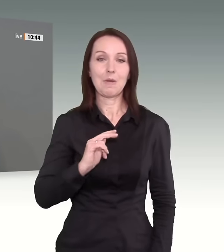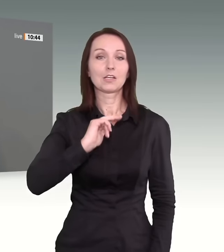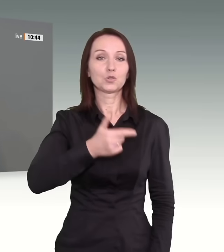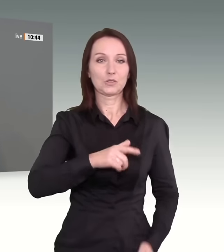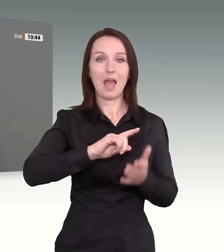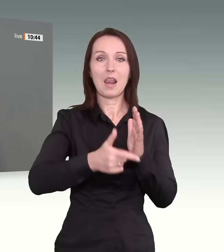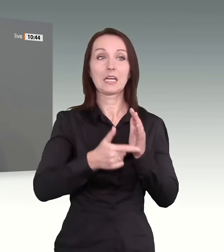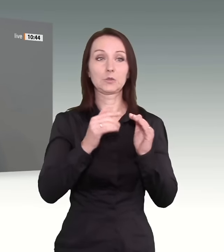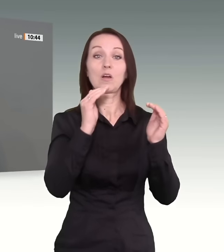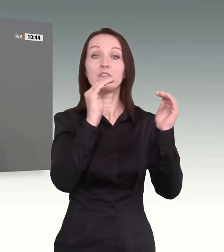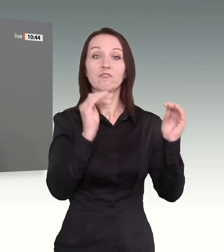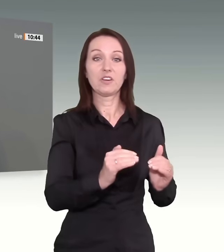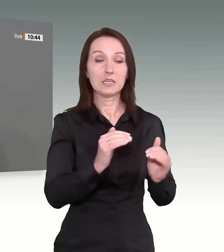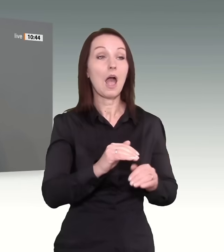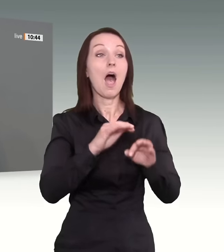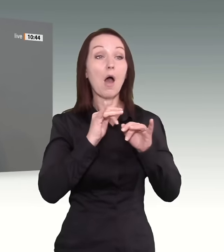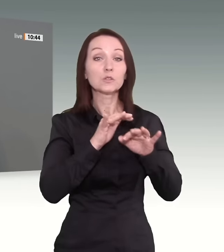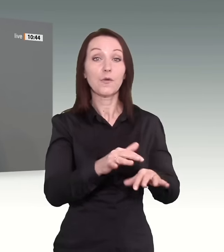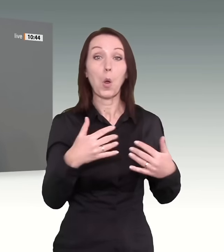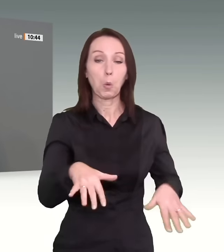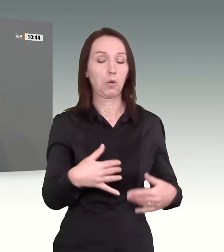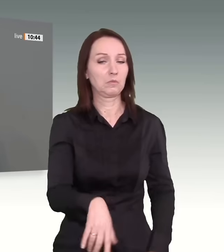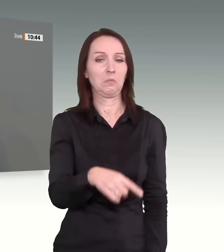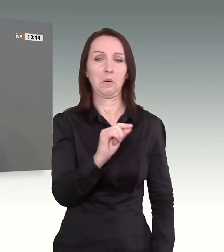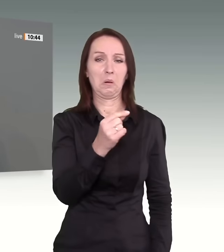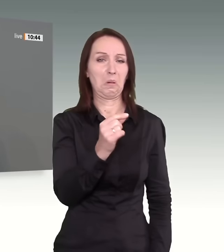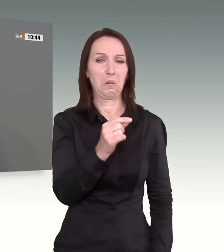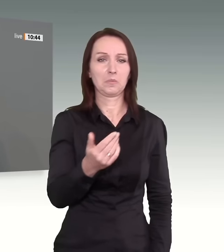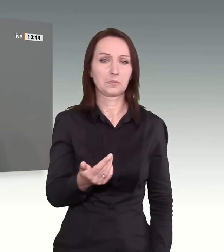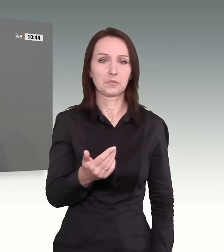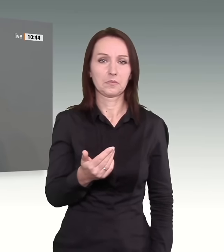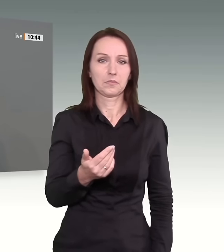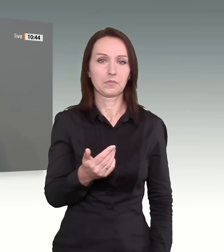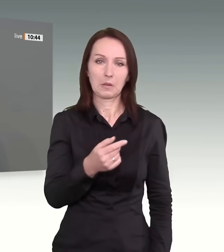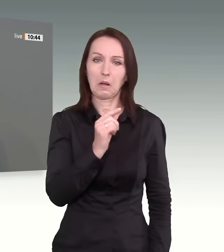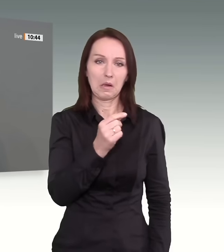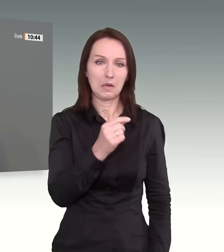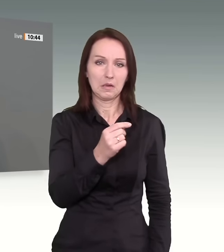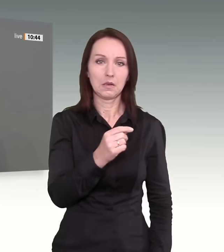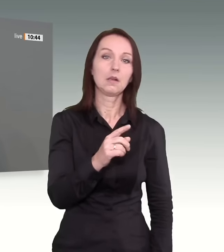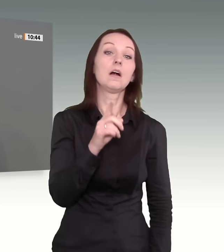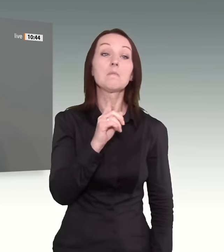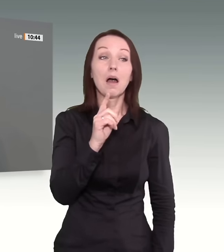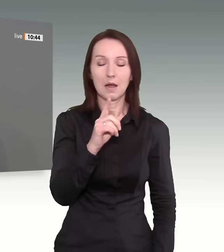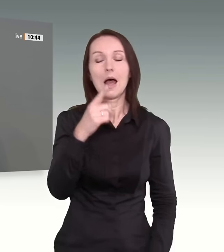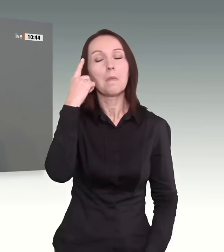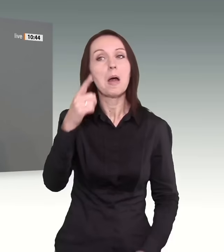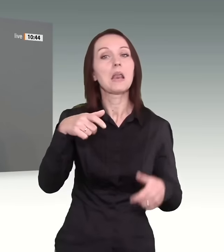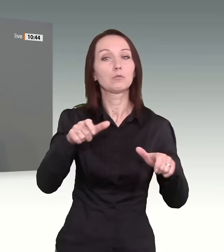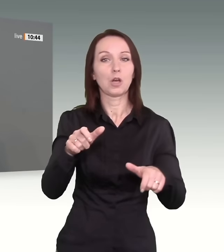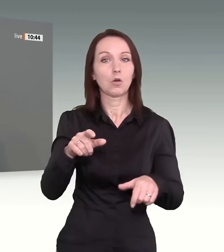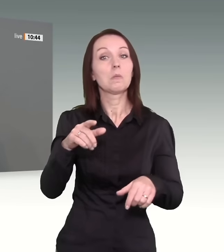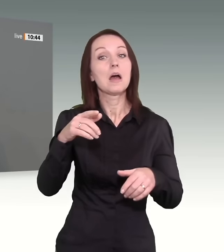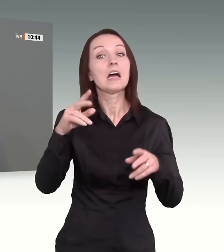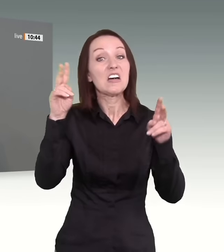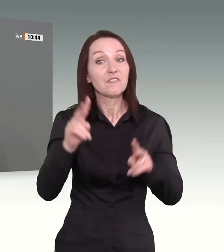in Dänemark abzusenken. Es hat aber in der Abschreckung, es ist nämlich marginal weniger Menschen gekommen. Es hat